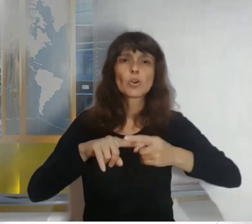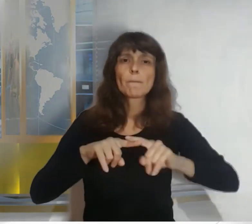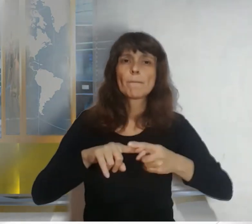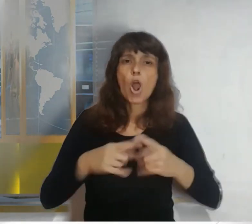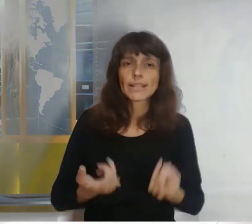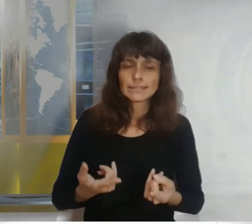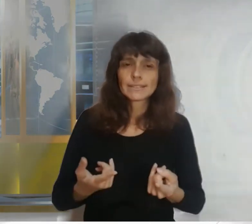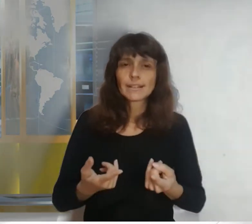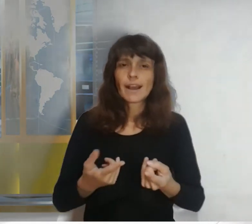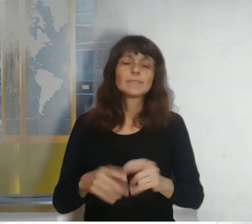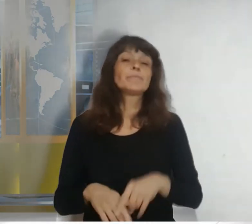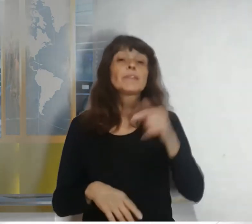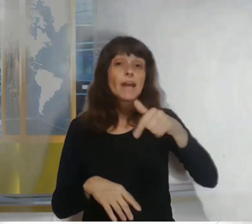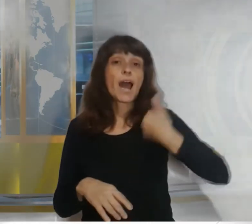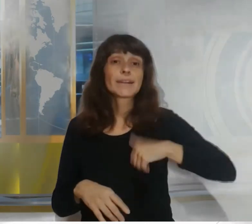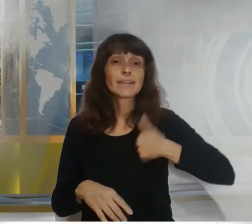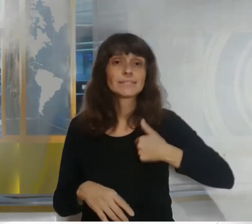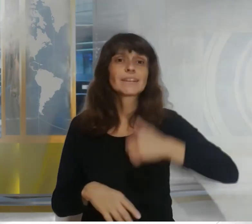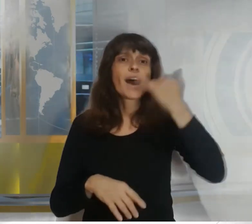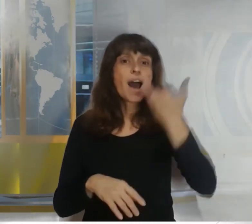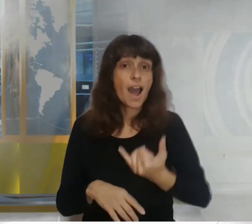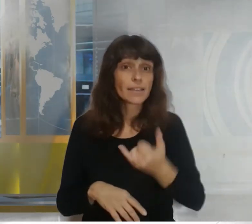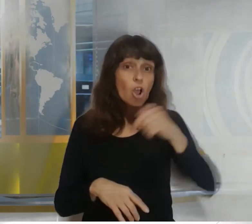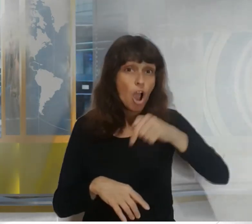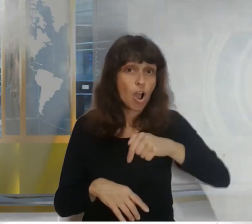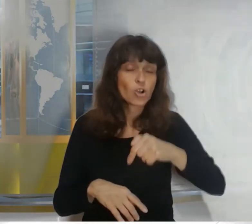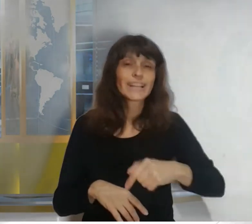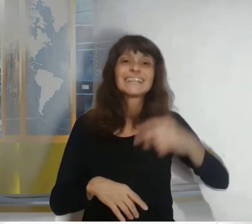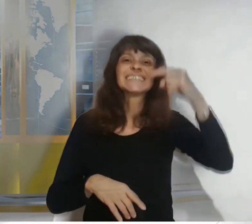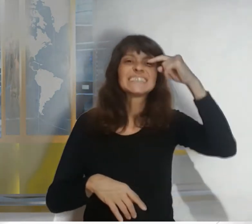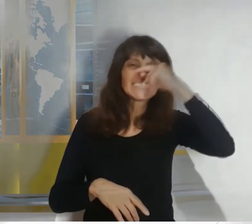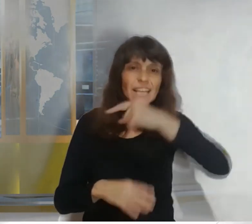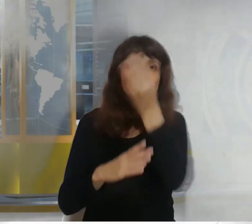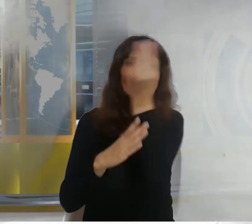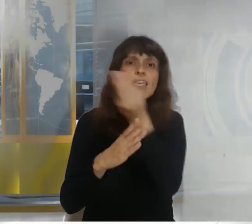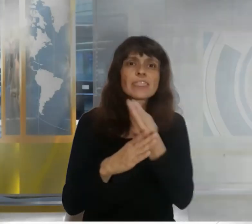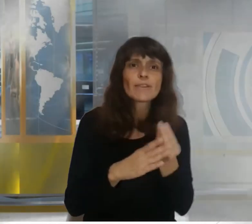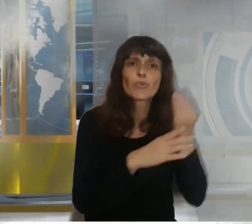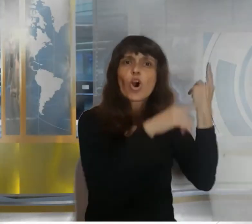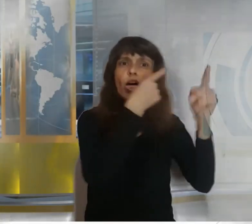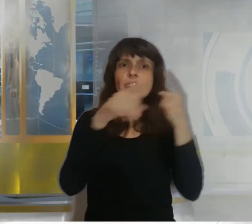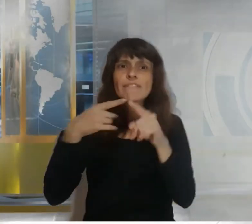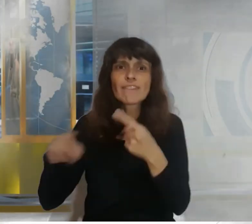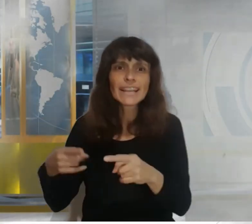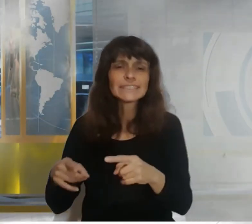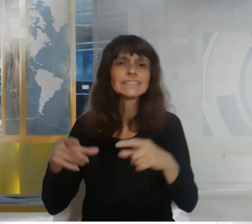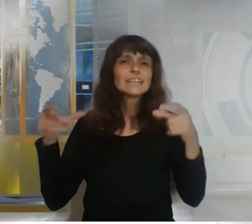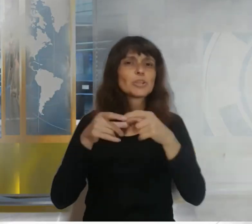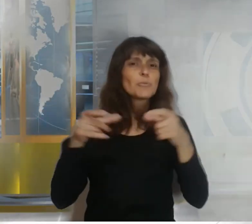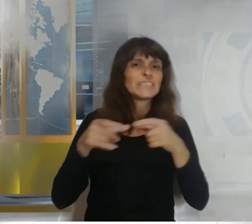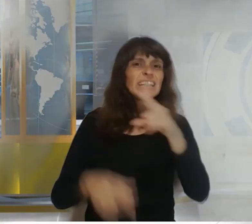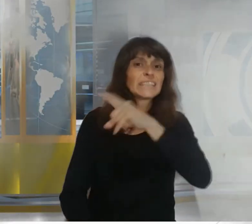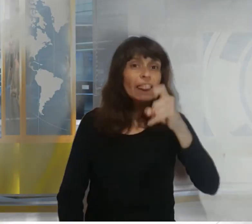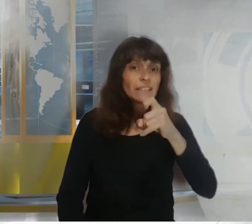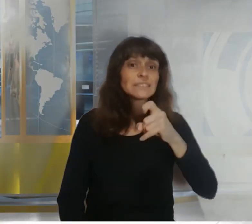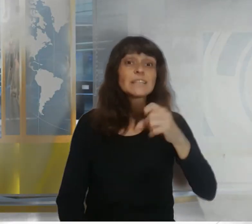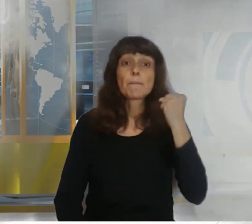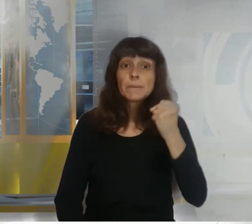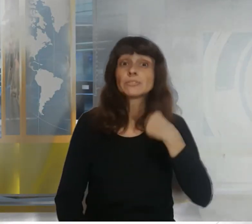hoy 7 diseños distintos de billetes de 100 pesos de curso legal es decir que se deben aceptar para el pago